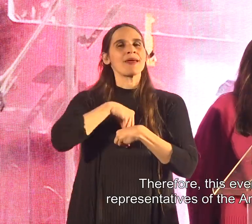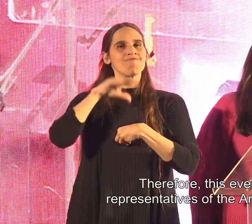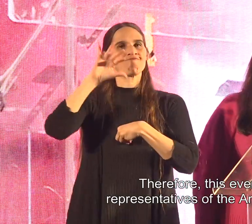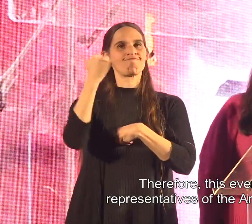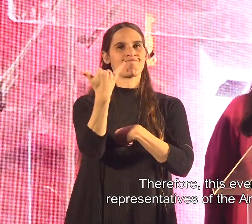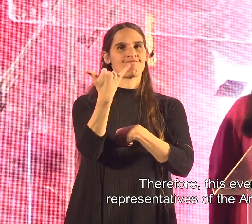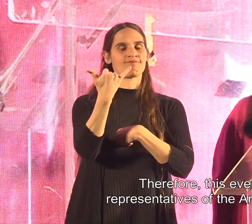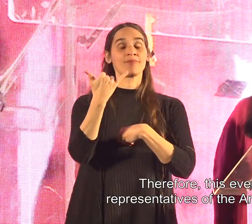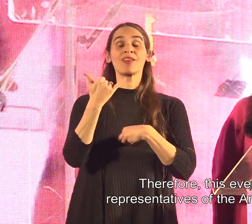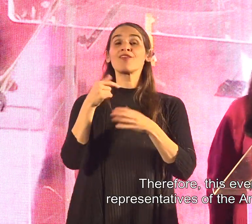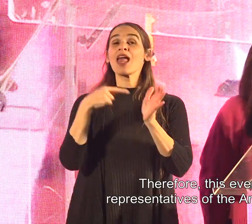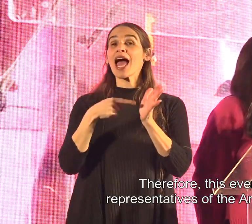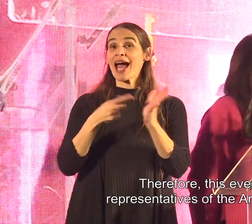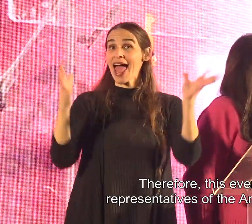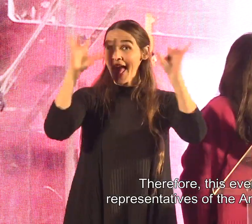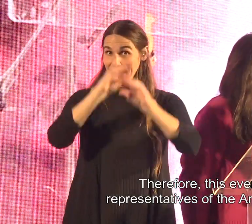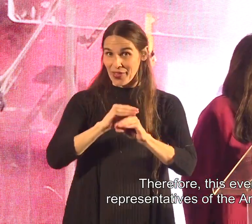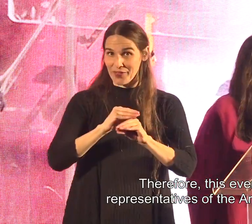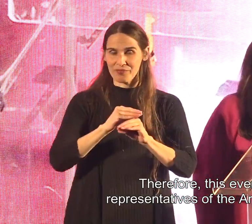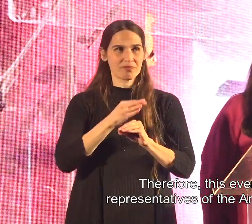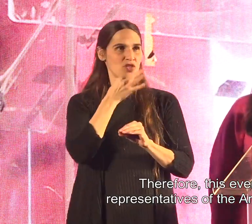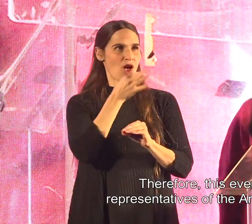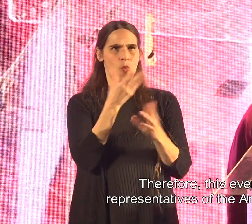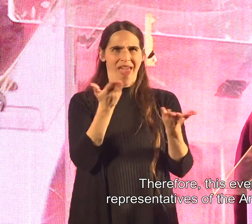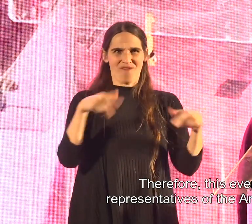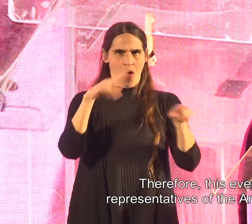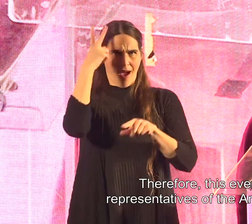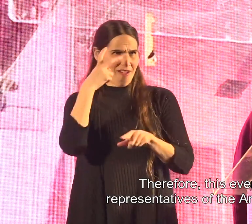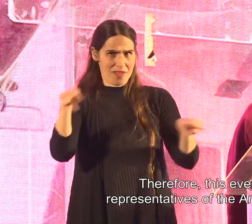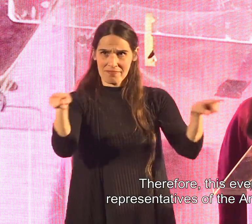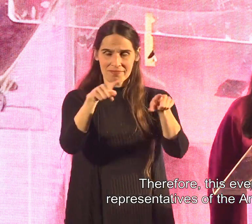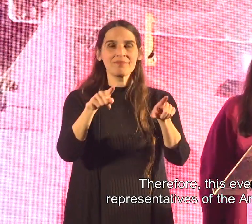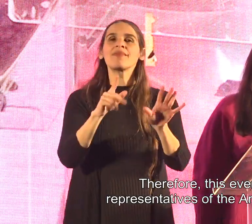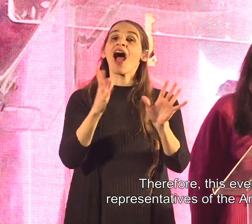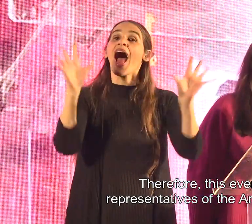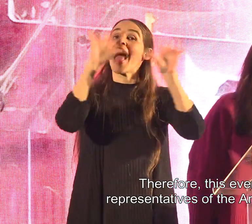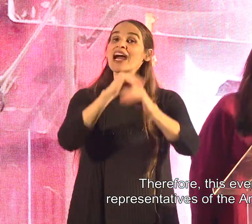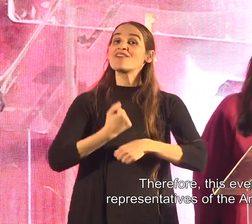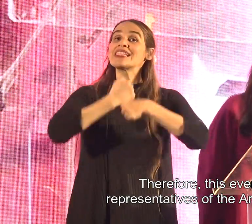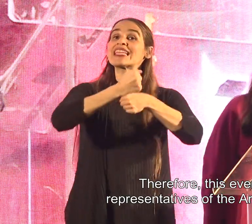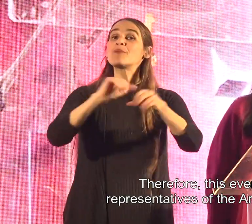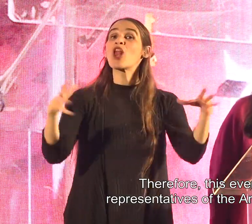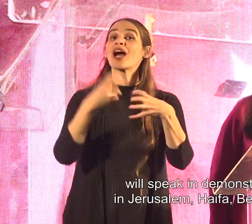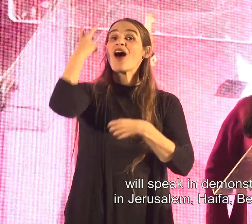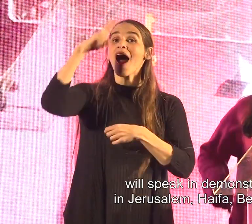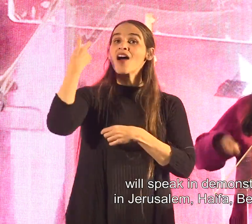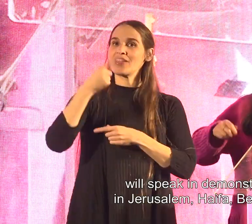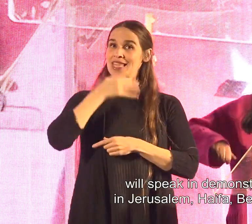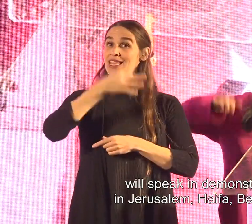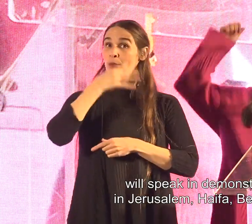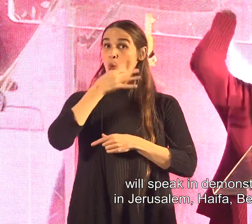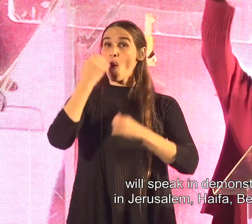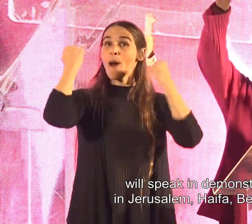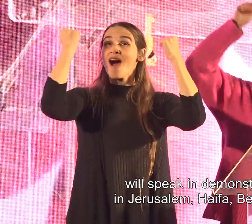ולכן הערב שאלו פה איפה הם הערב נציגים של החברה הערבית ידברו